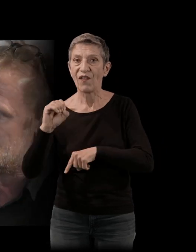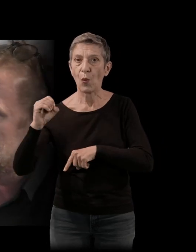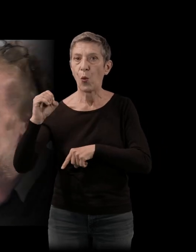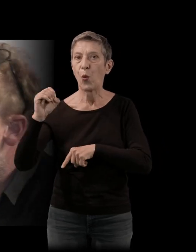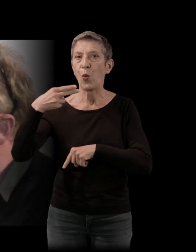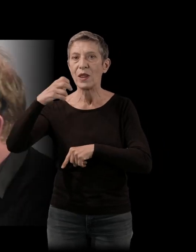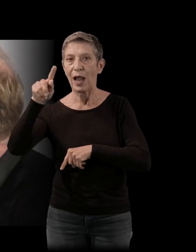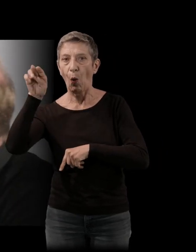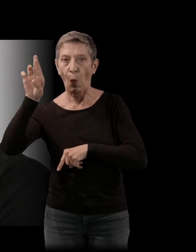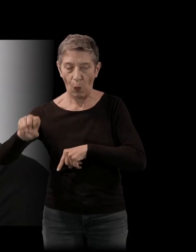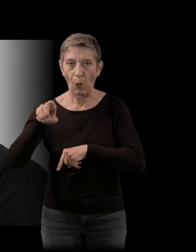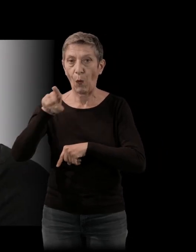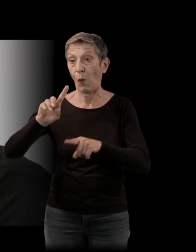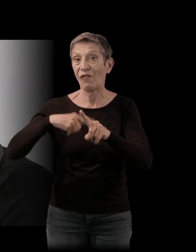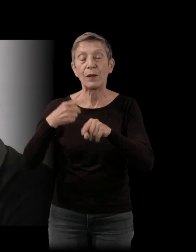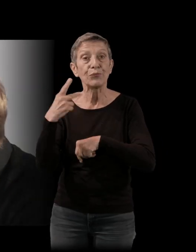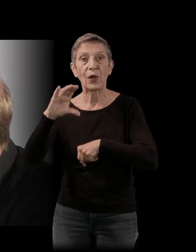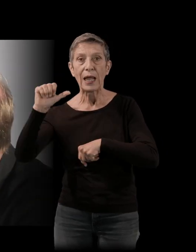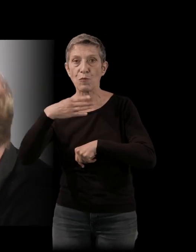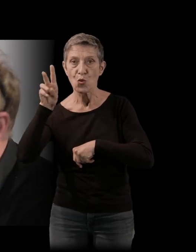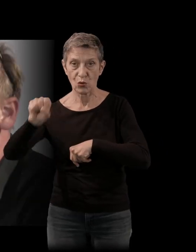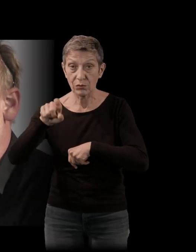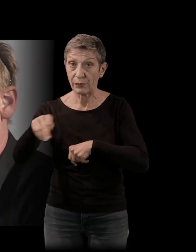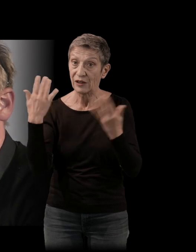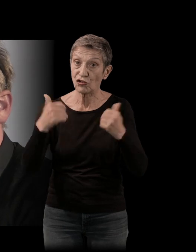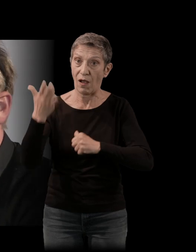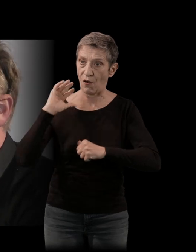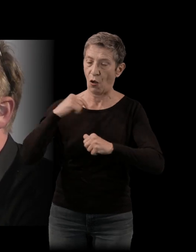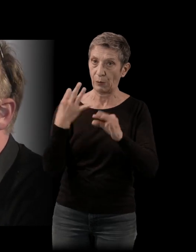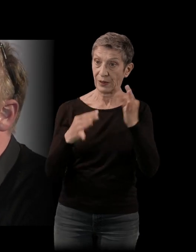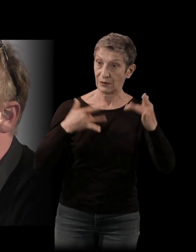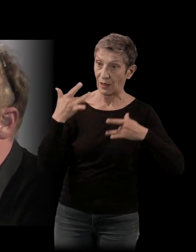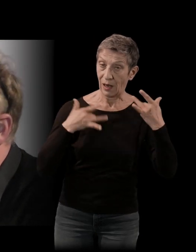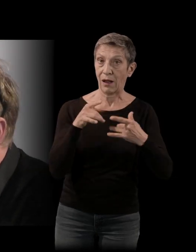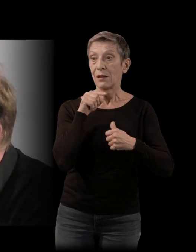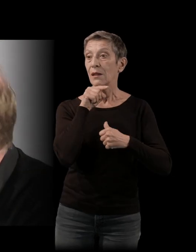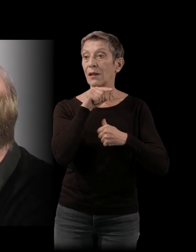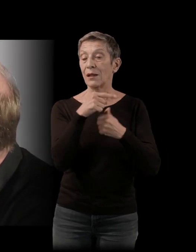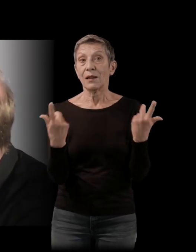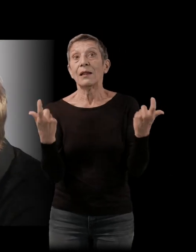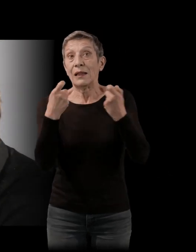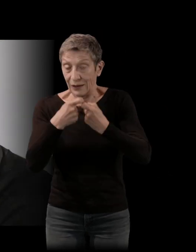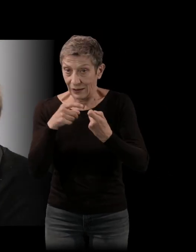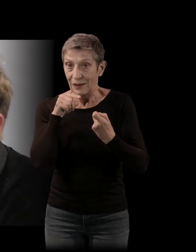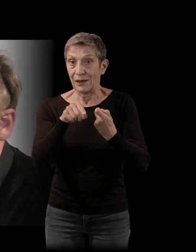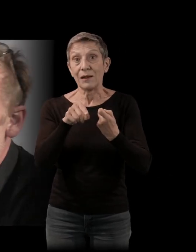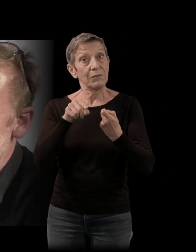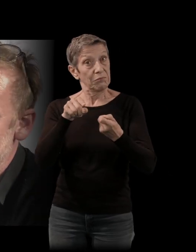qui est une adaptation d'une adaptation déjà d'une pièce de théâtre qui adaptait à Rio de Janeiro ce mythe